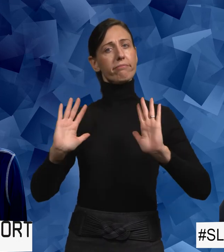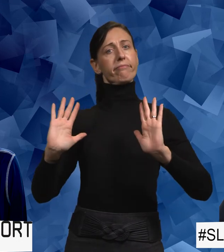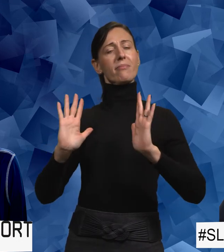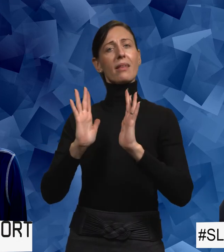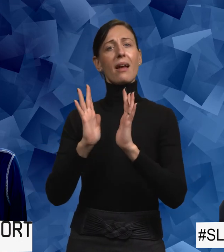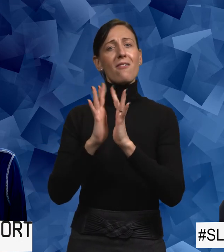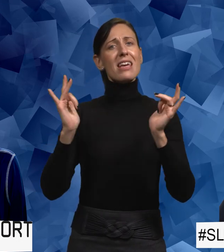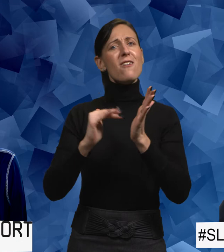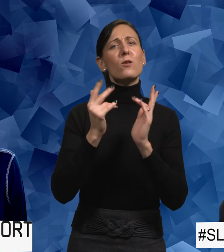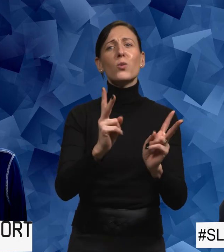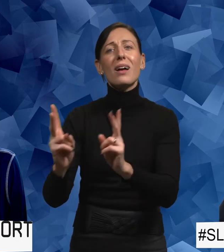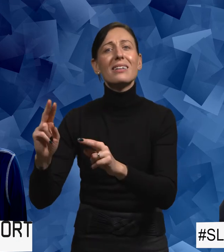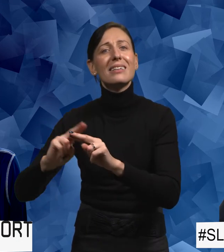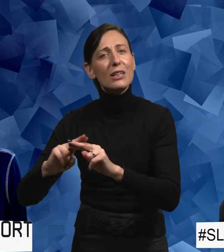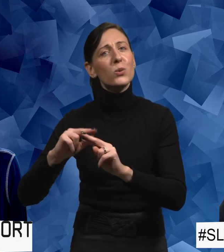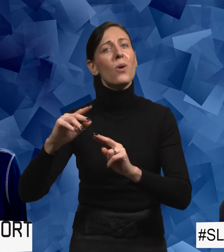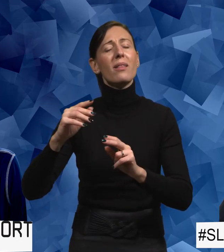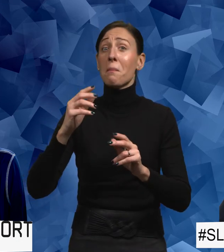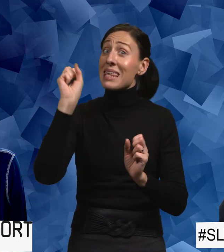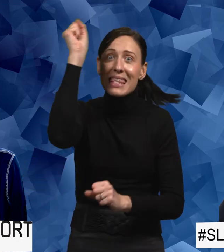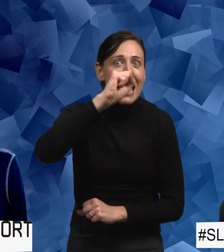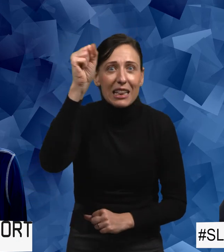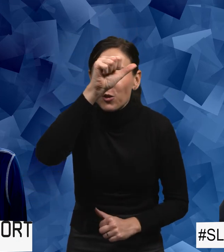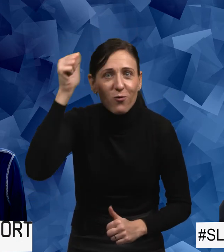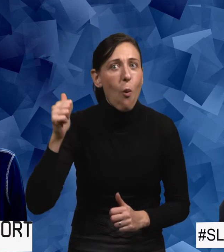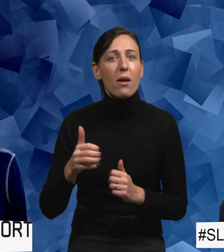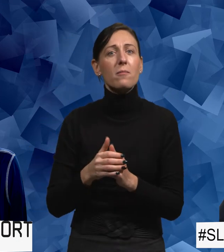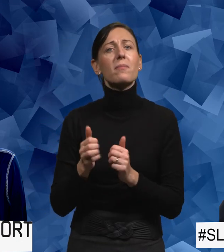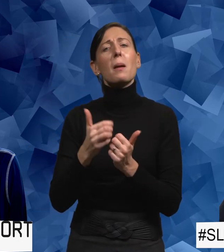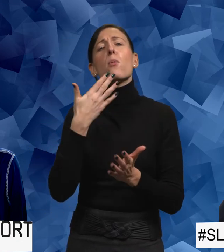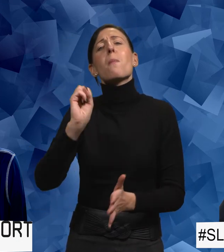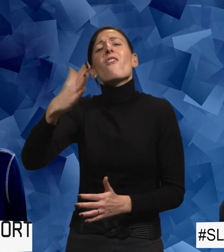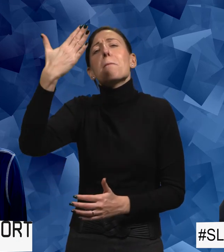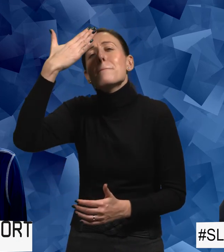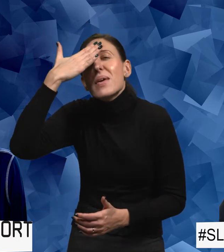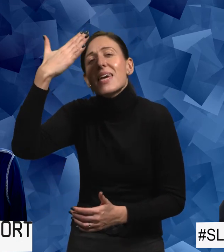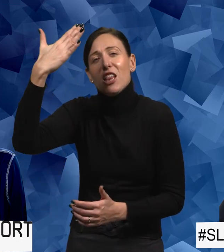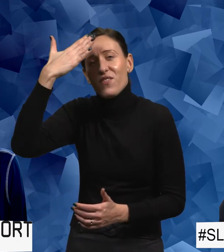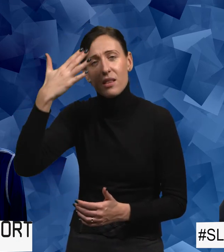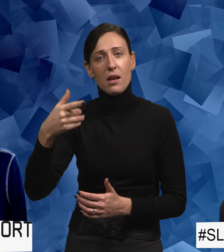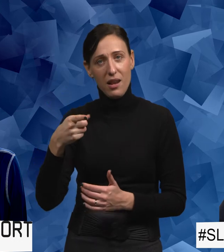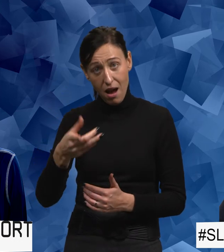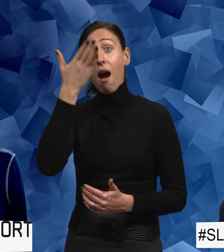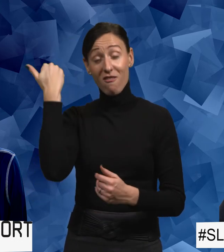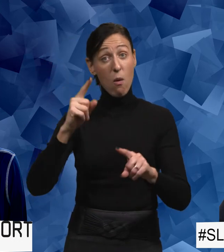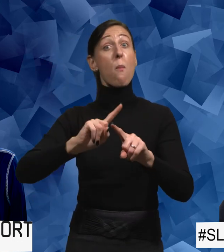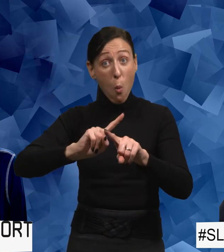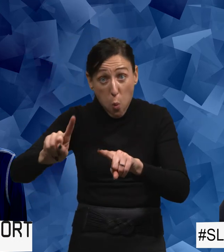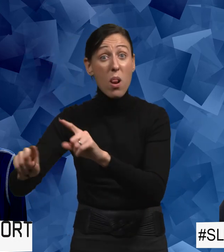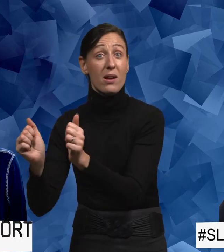från den känslan. Och det tror jag kan vara jättesvårt. Men framförallt att vara medveten om att det kan vara på olika sätt. Vi